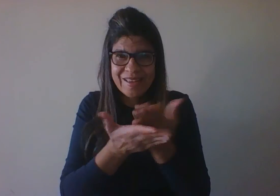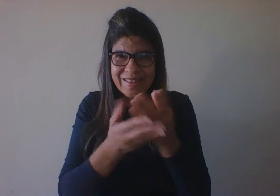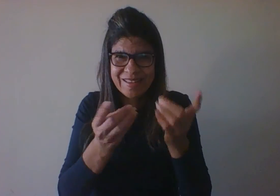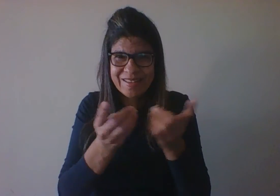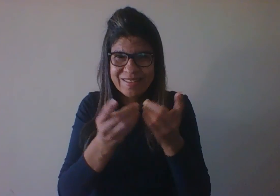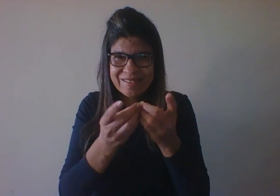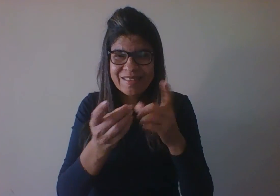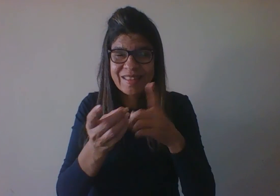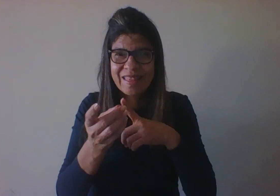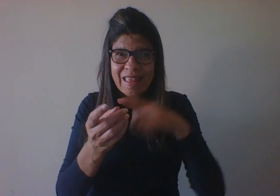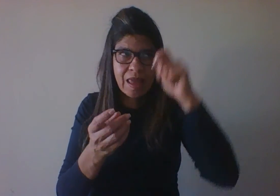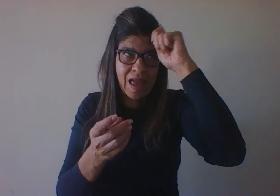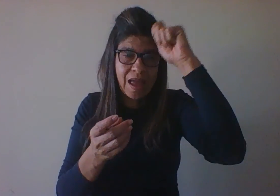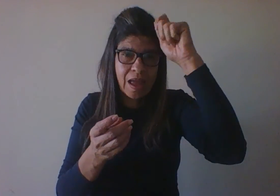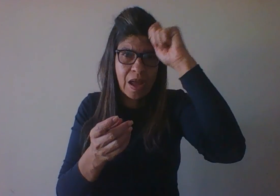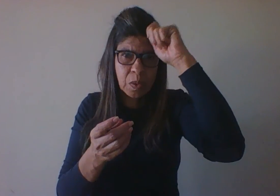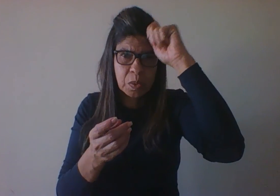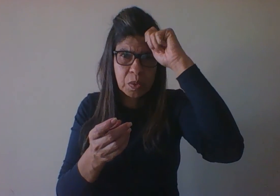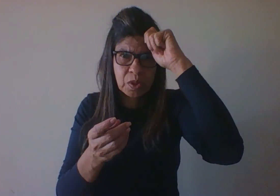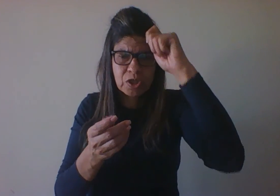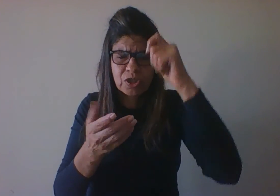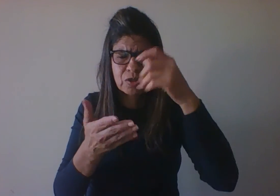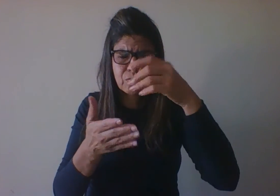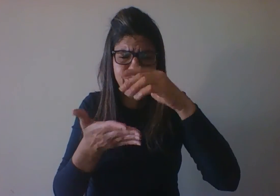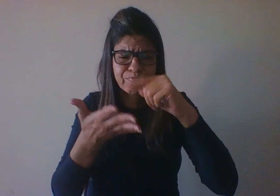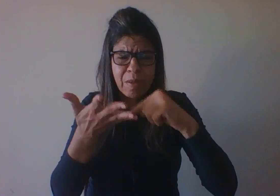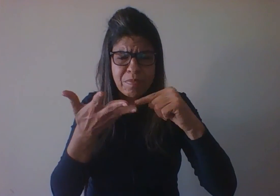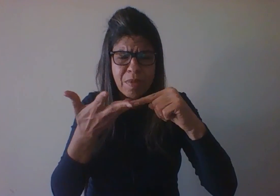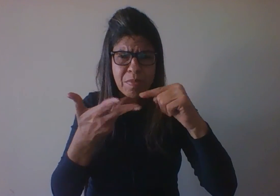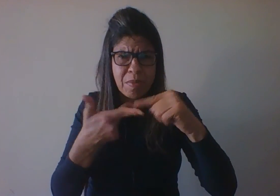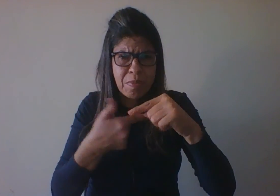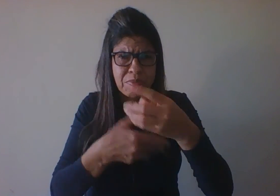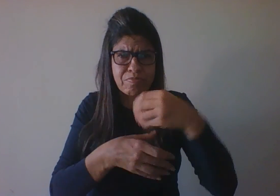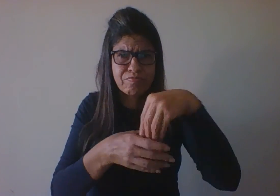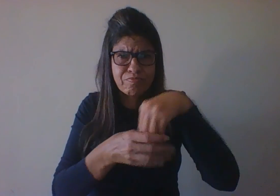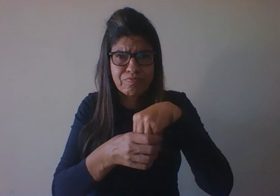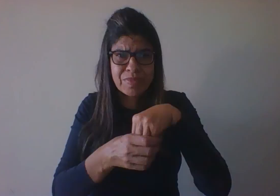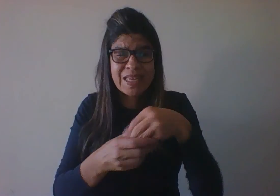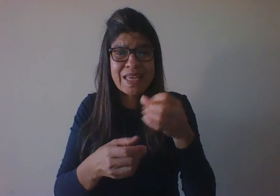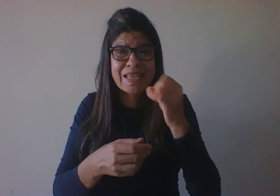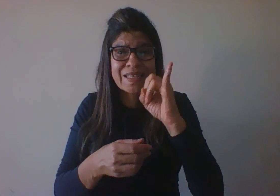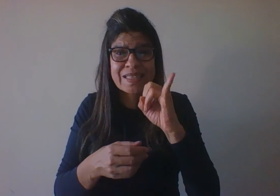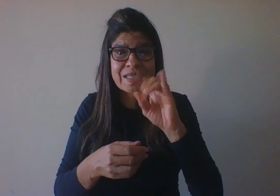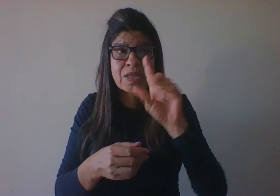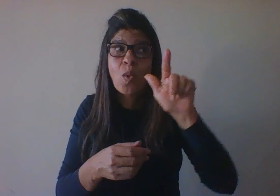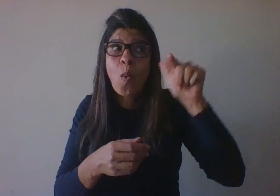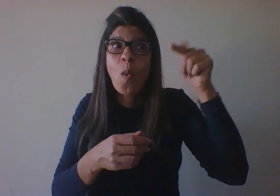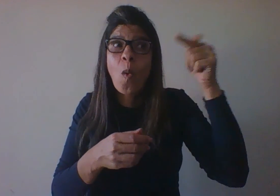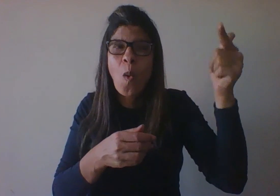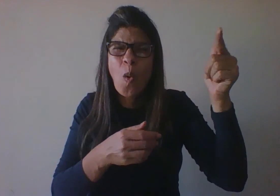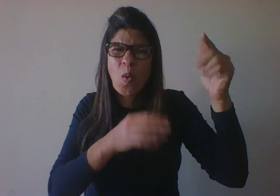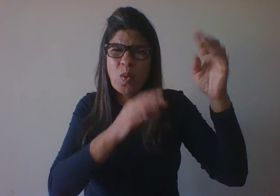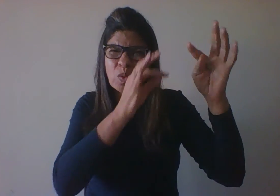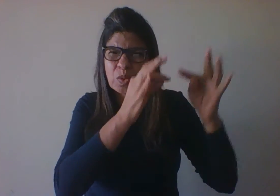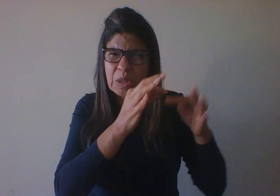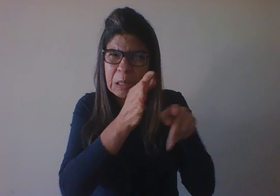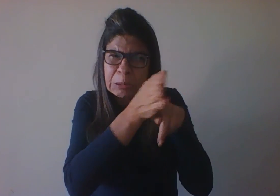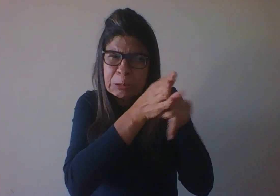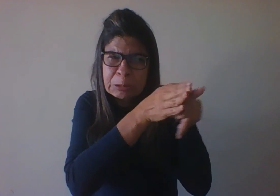citei mais cedo, vocês vão achar outros marcos etários, que não devem diferir muito desses,